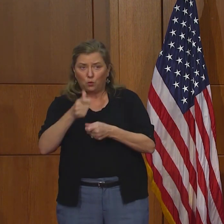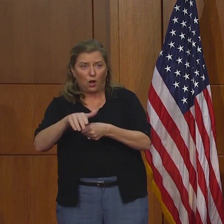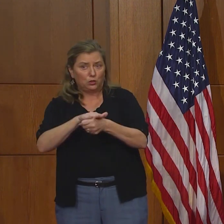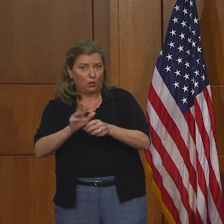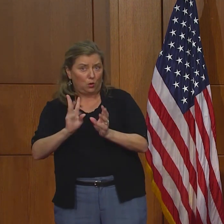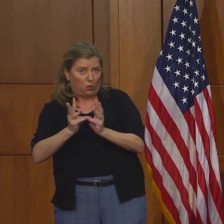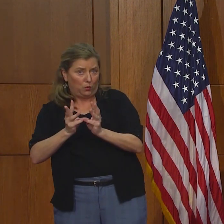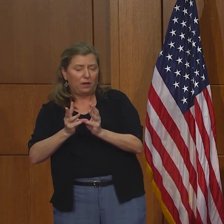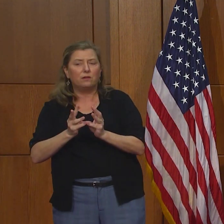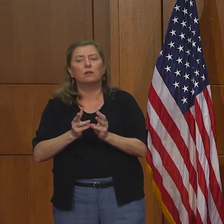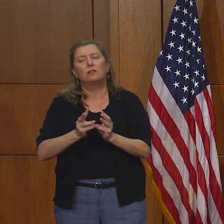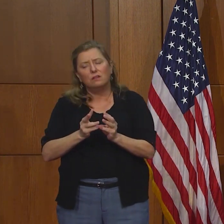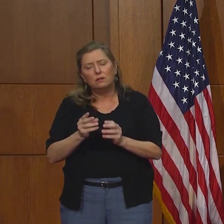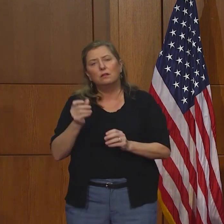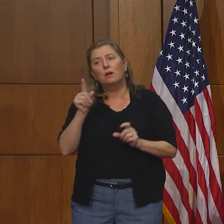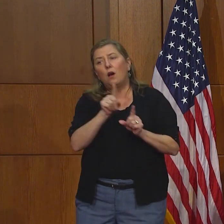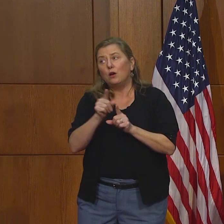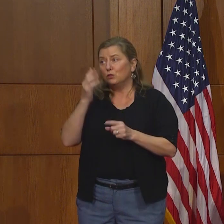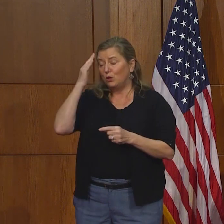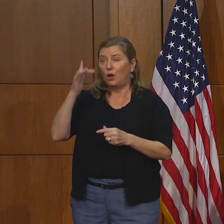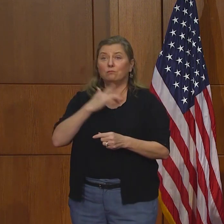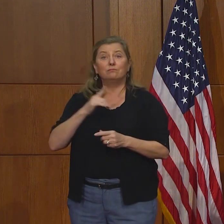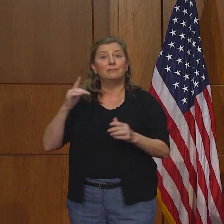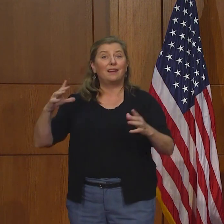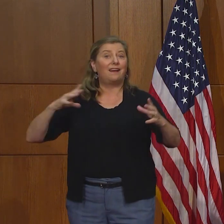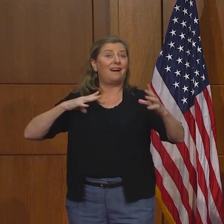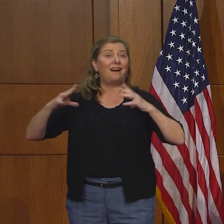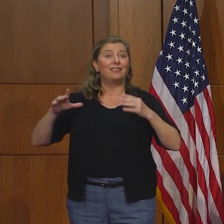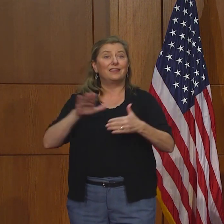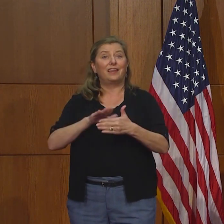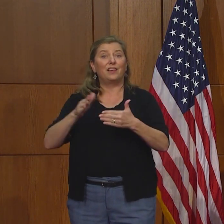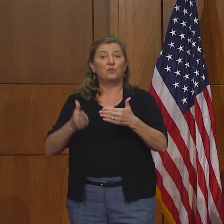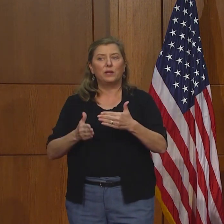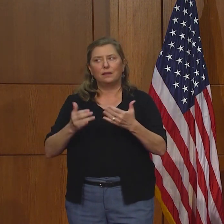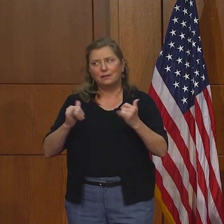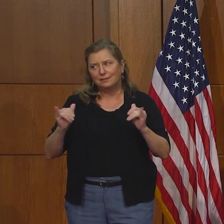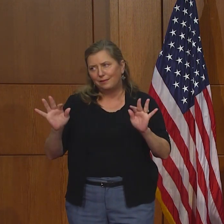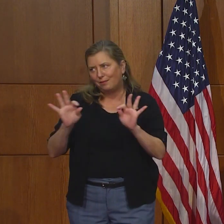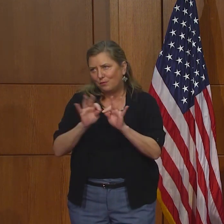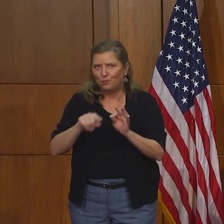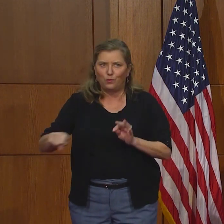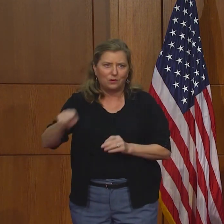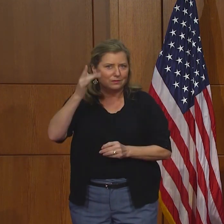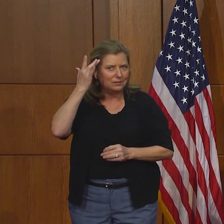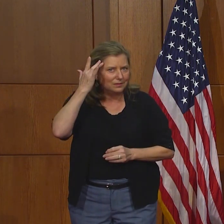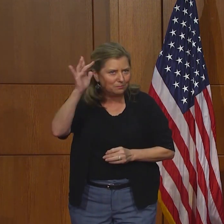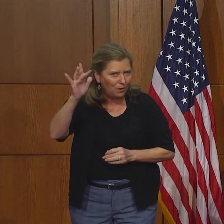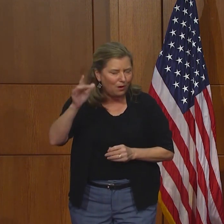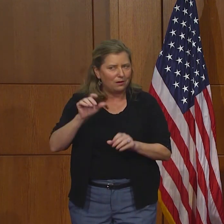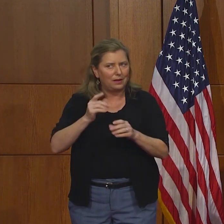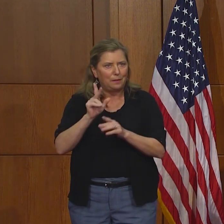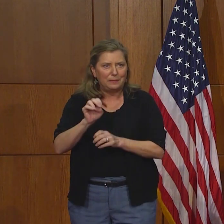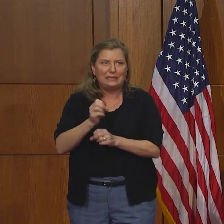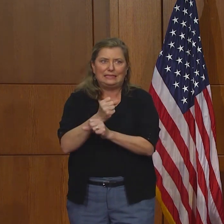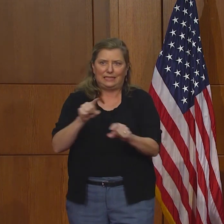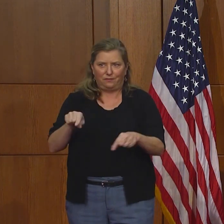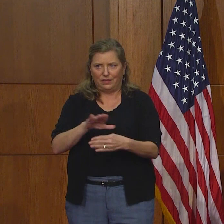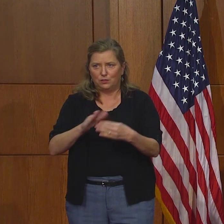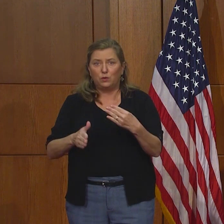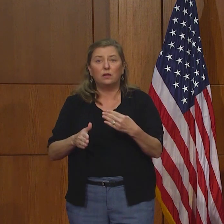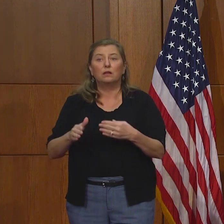Y número dos, usualmente este fin de semana es festivo, pero ustedes necesitan mantenerse seguros